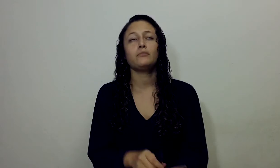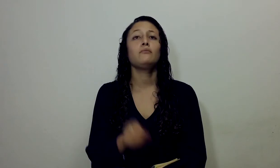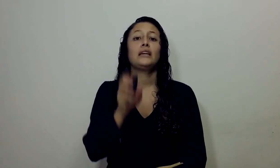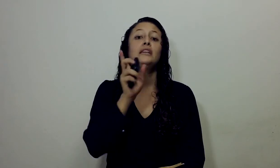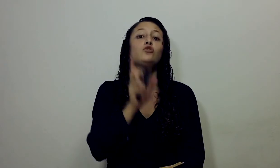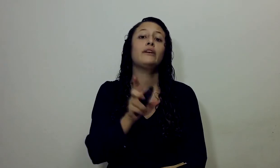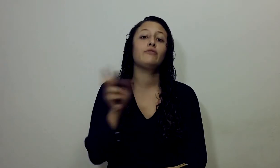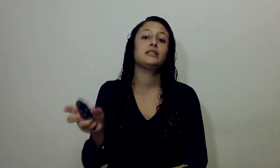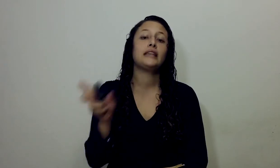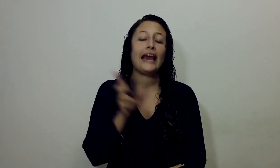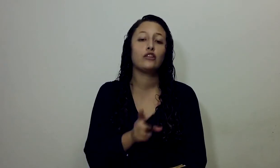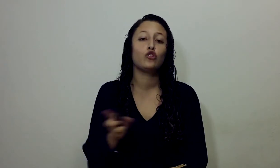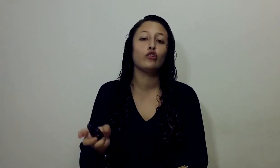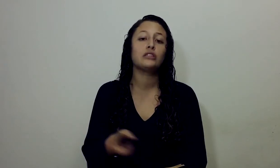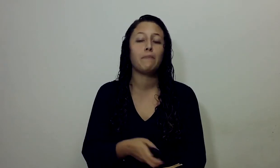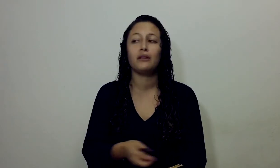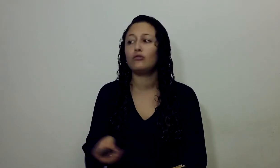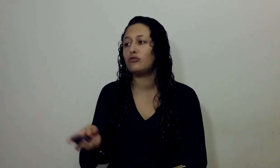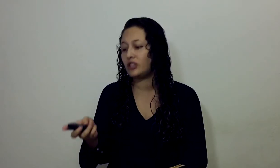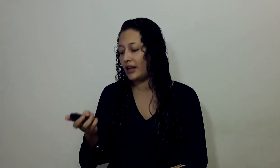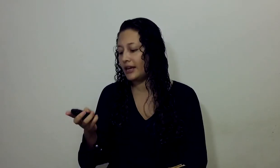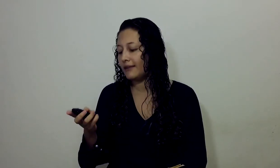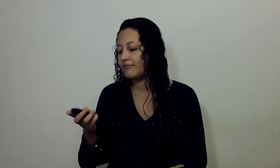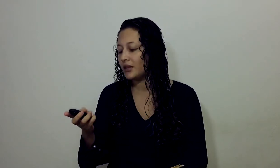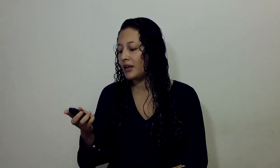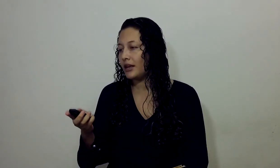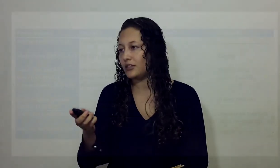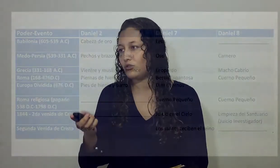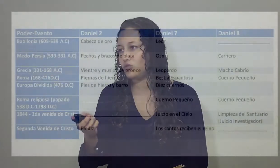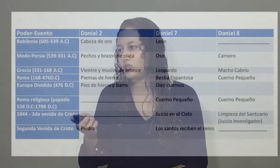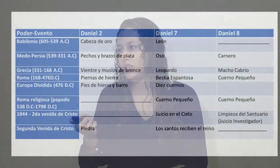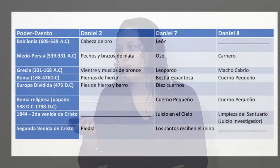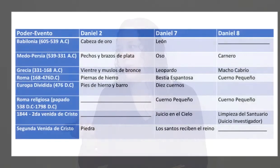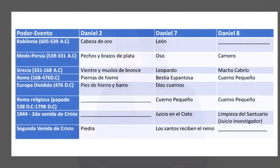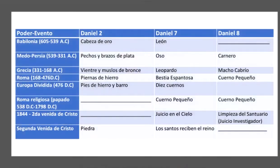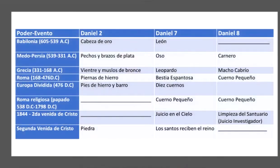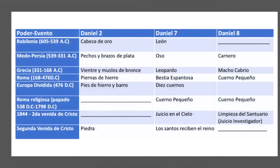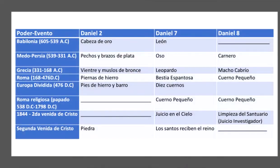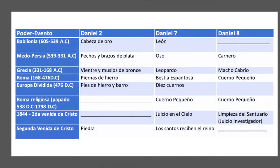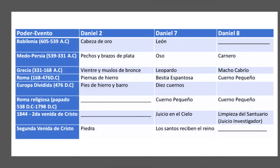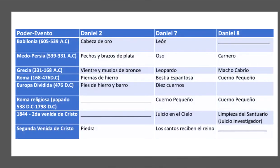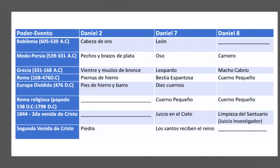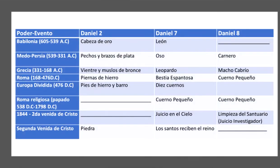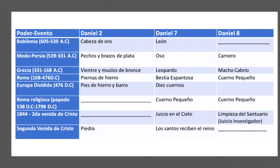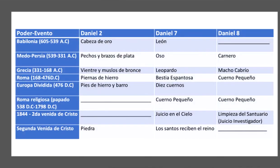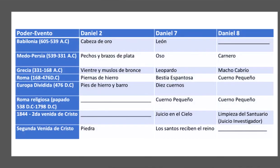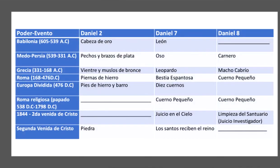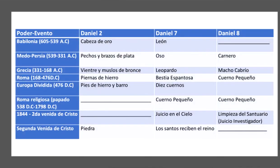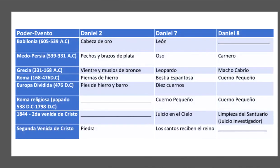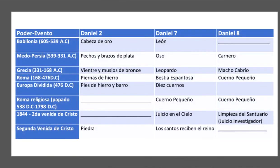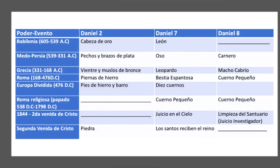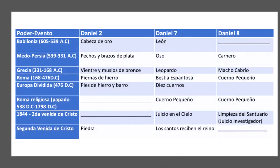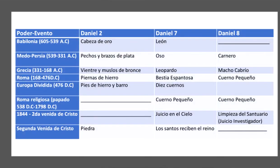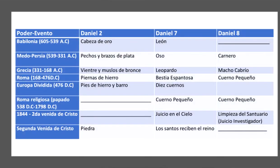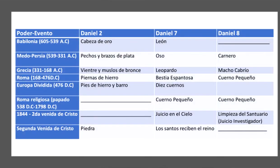Hizo énfasis En dos capítulos De Daniel Que son los que ustedes Pueden ver a continuación En Daniel